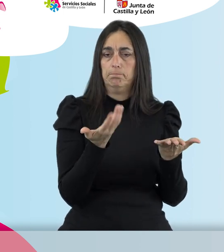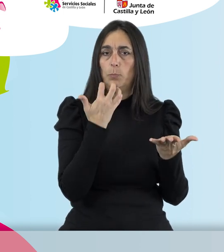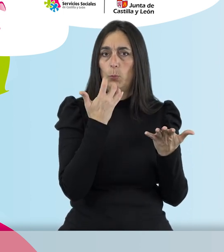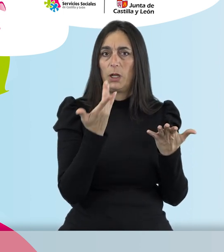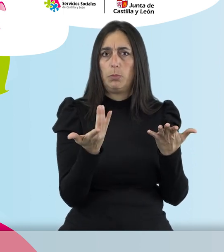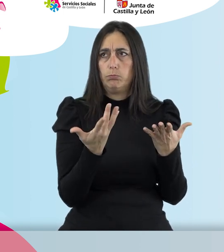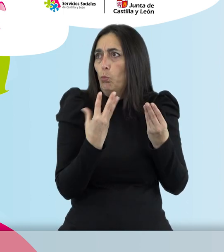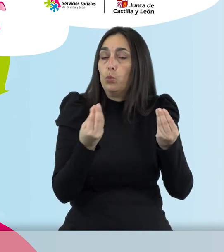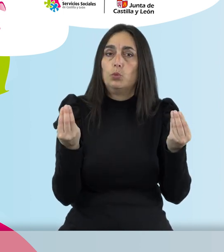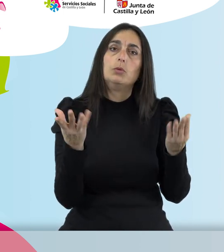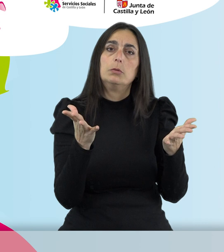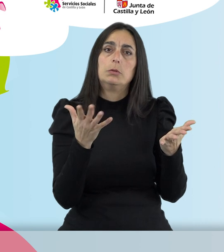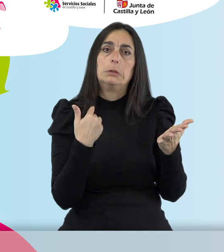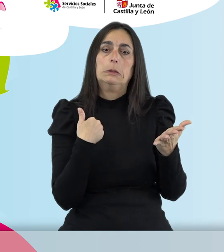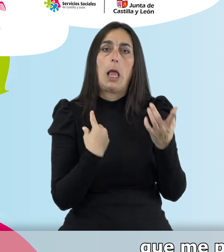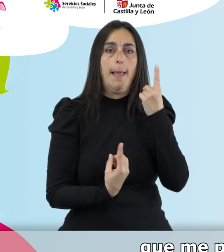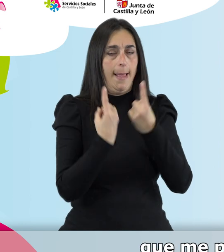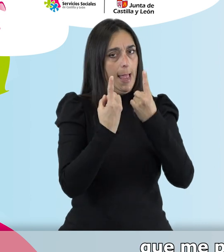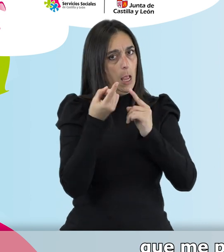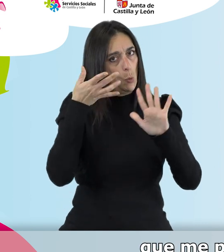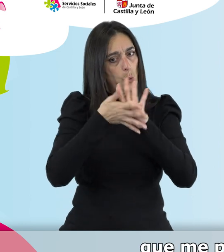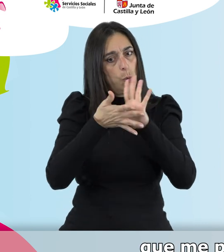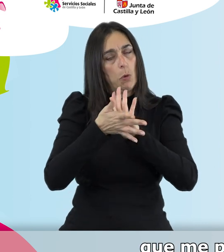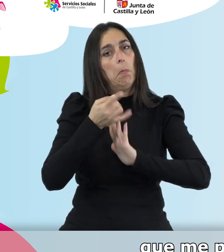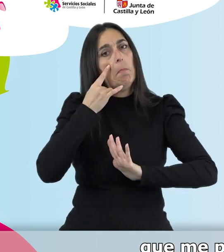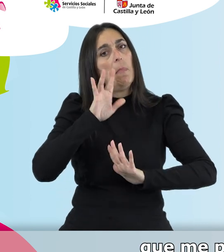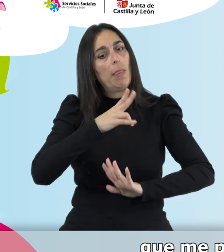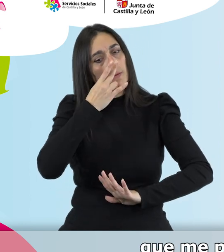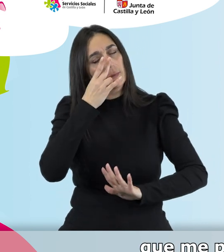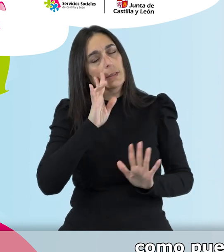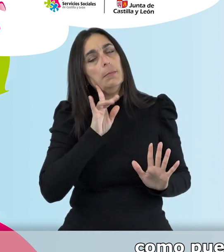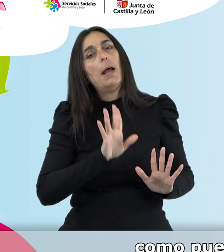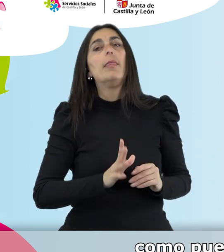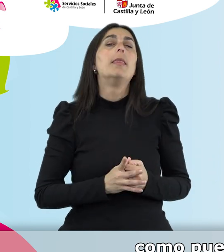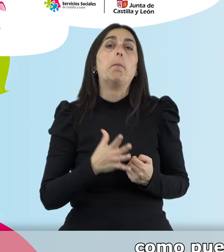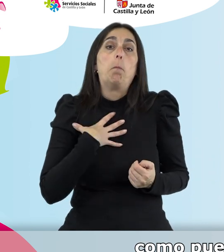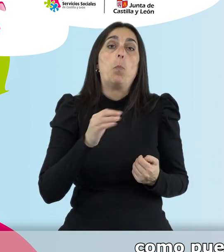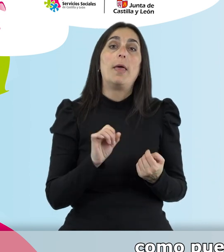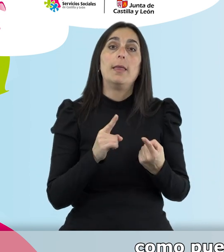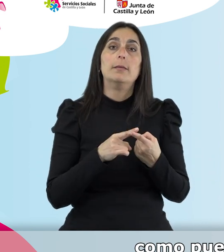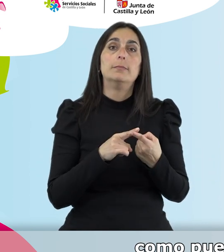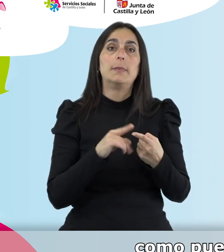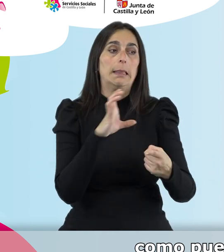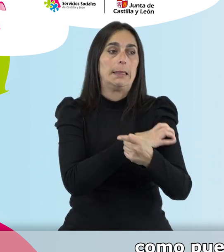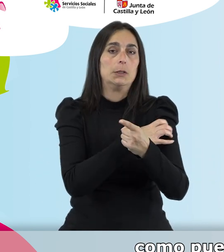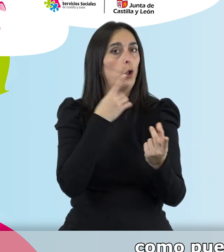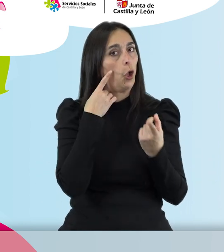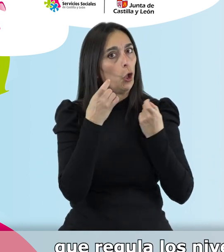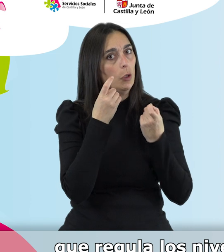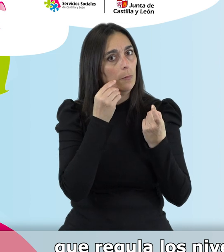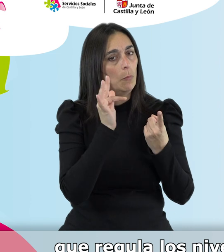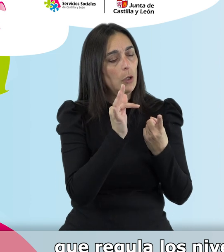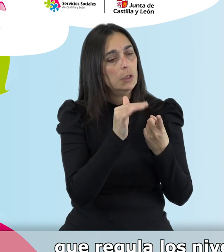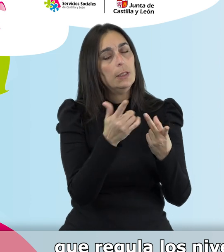muchos. Voy a enumerar algunos que me parecen que pueden ser interesantes, como puede ser el control de la tensión arterial,